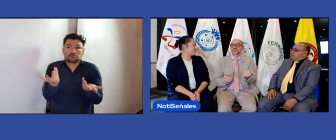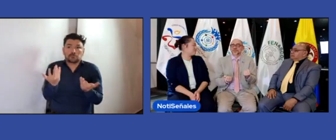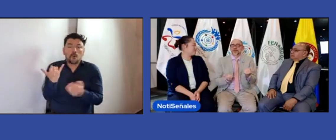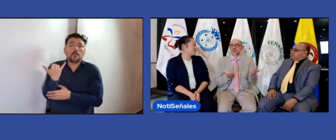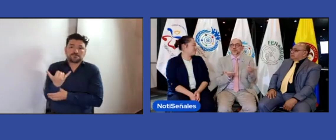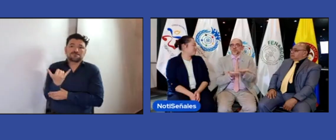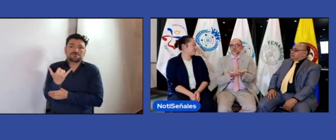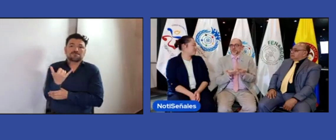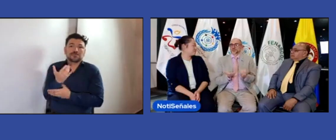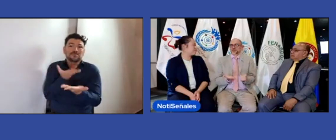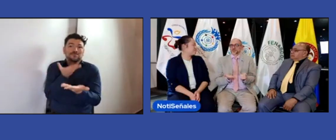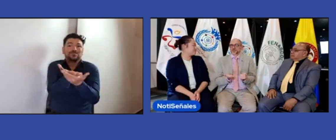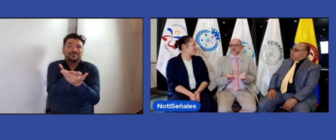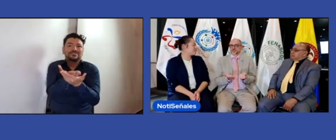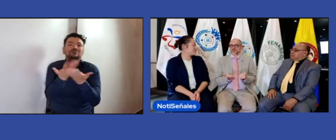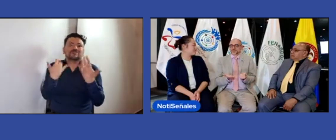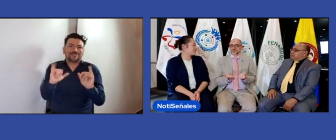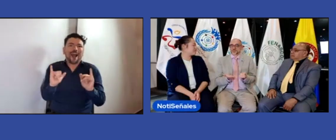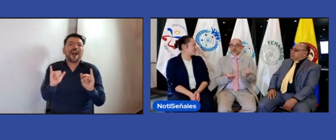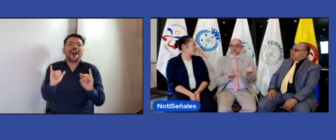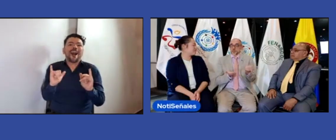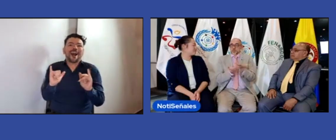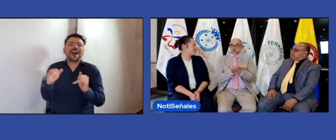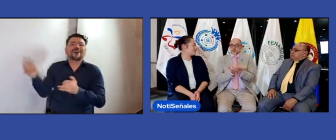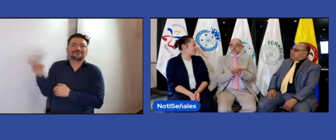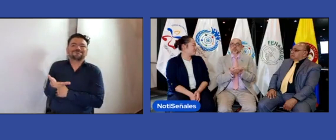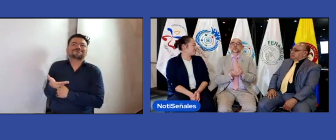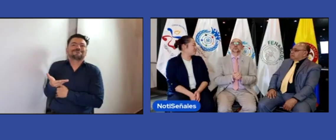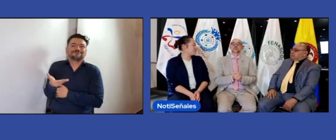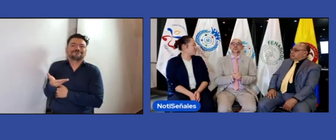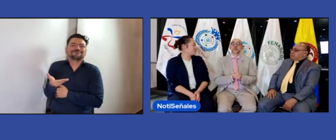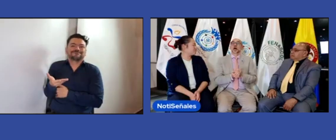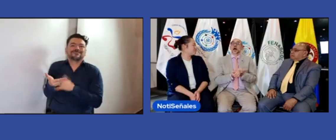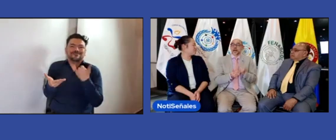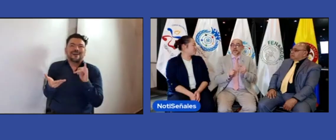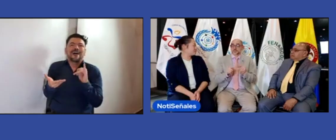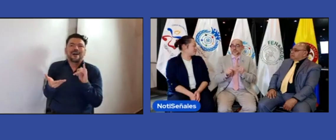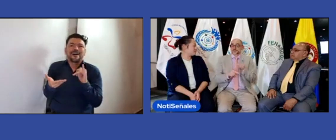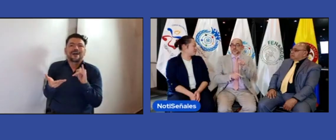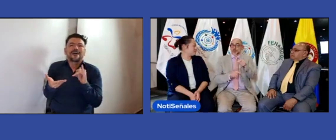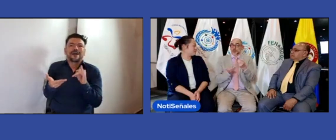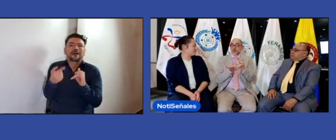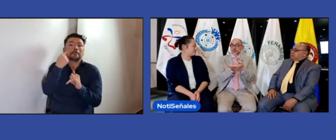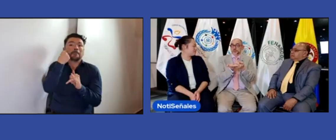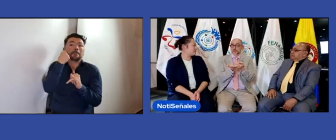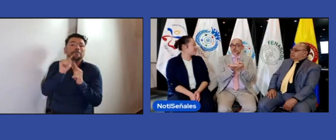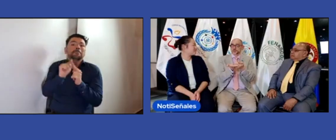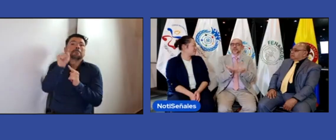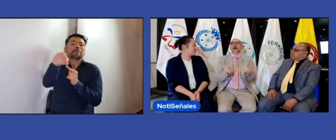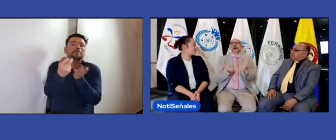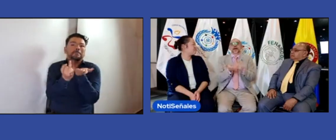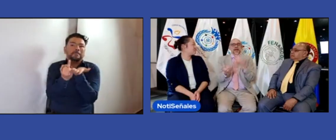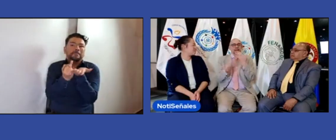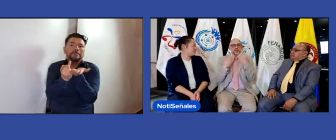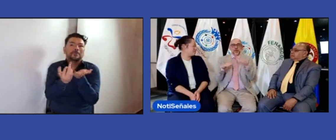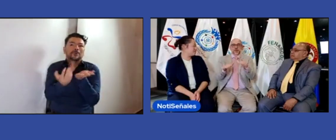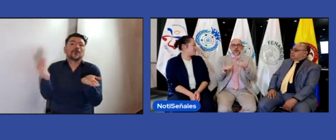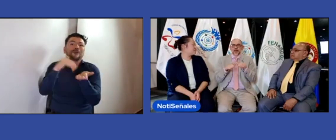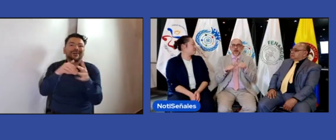y efectivamente al tener esa propuesta se va a revisar de hecho hay propuesta entonces nuevamente en Jehu